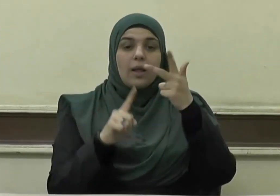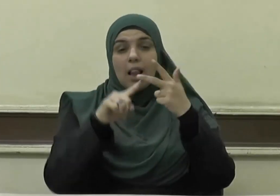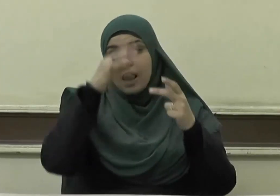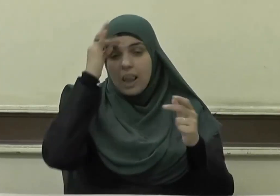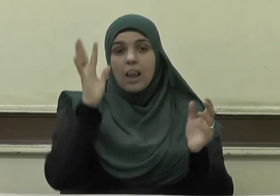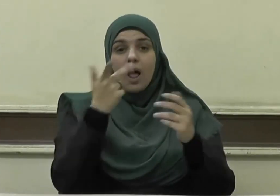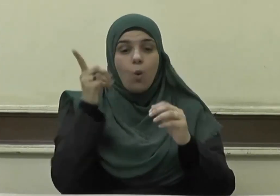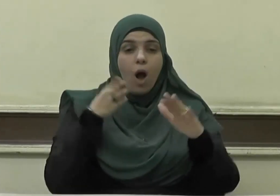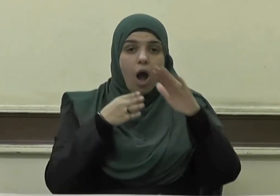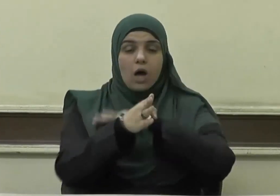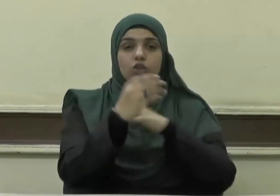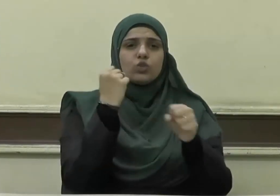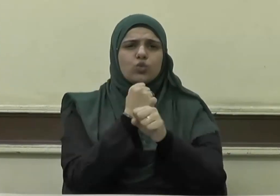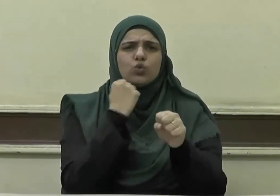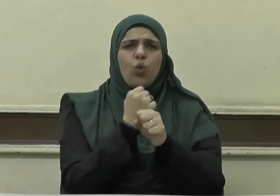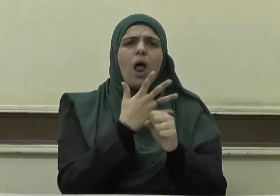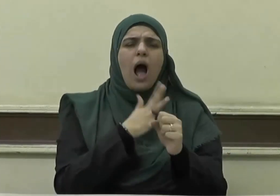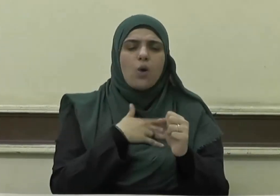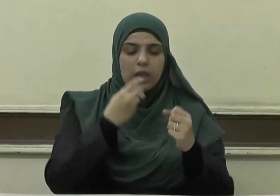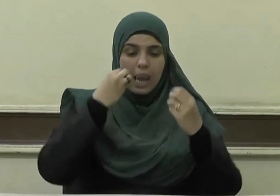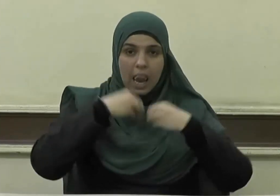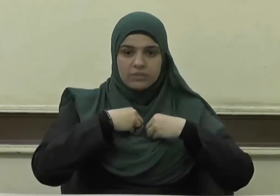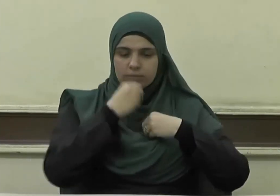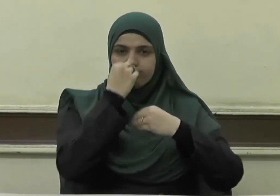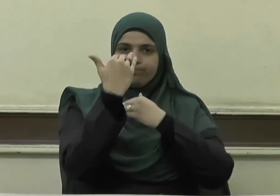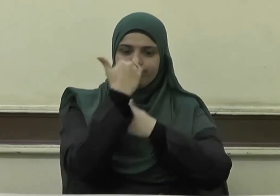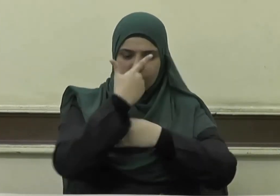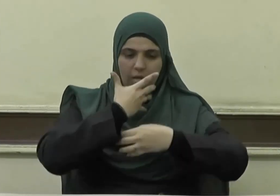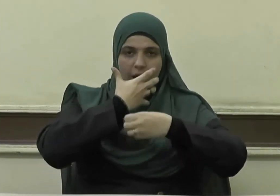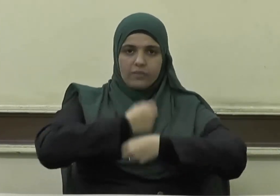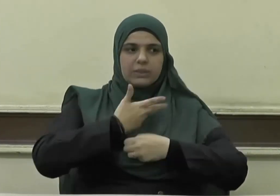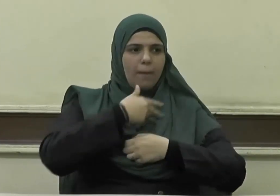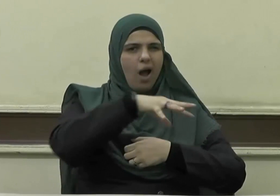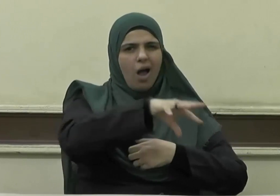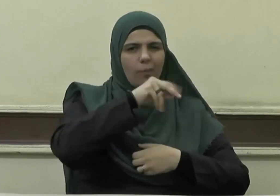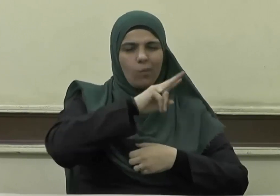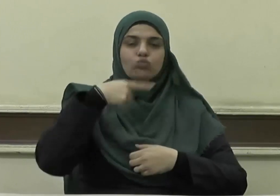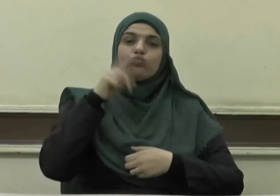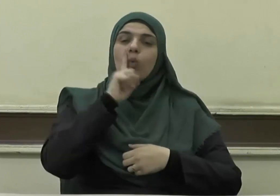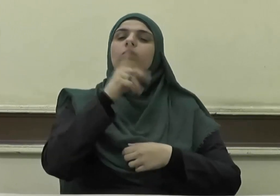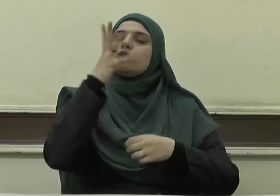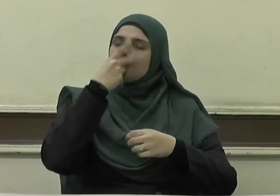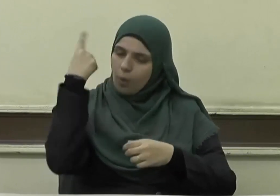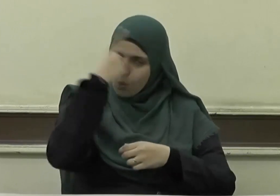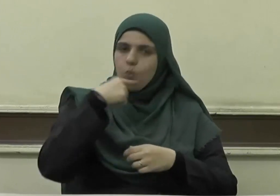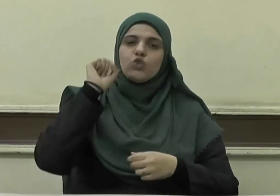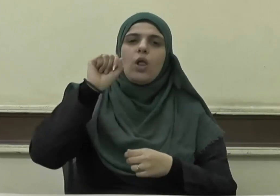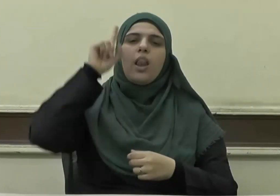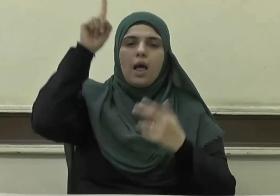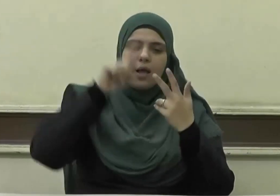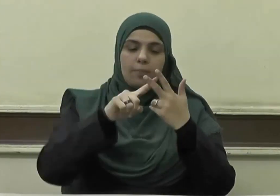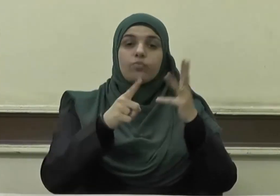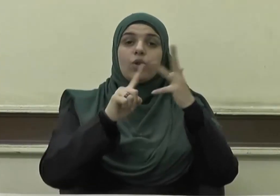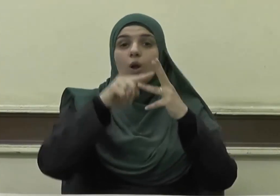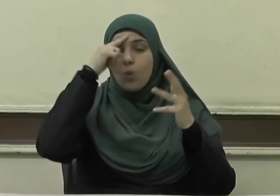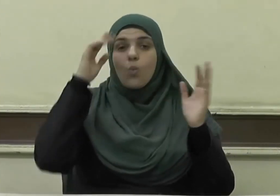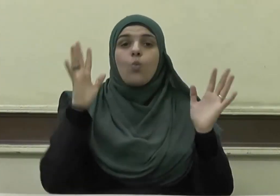كان خرج يسعى على نفسه يعفها فهو في سبيل الله وإن كان خرج